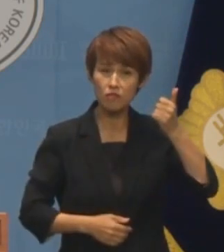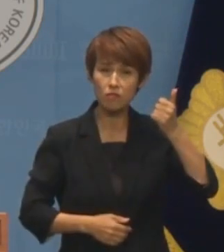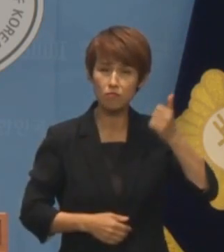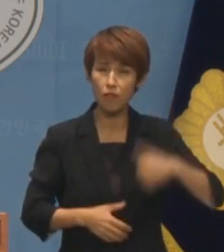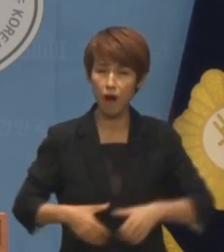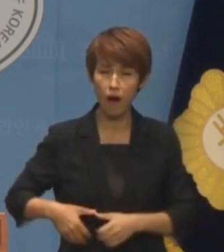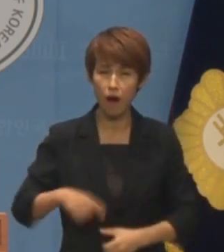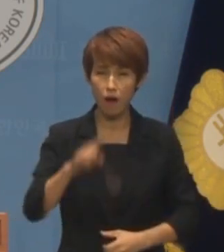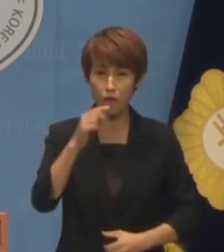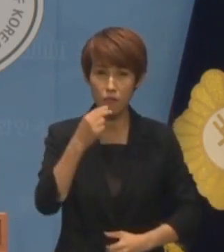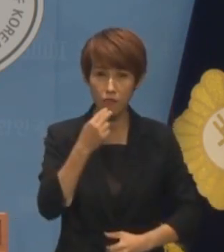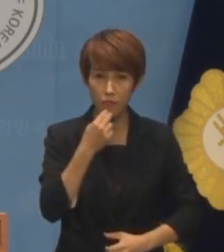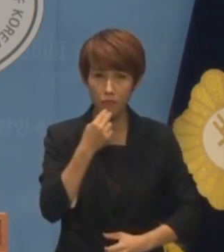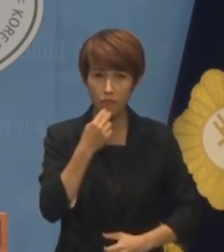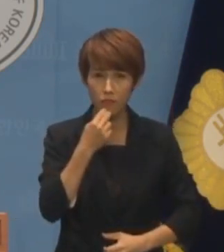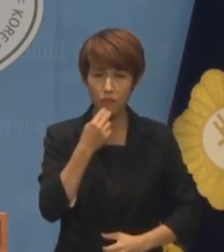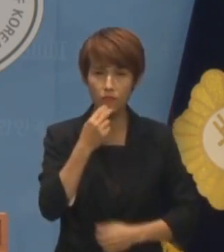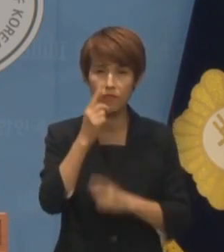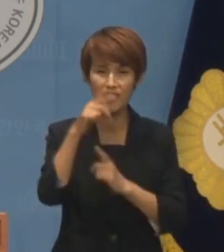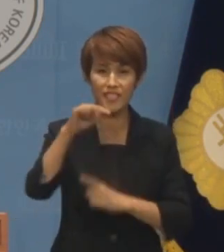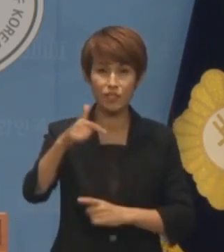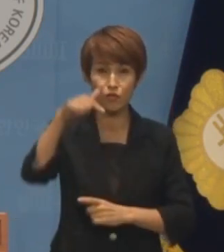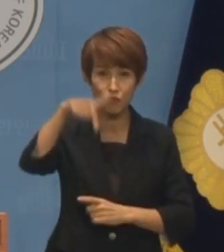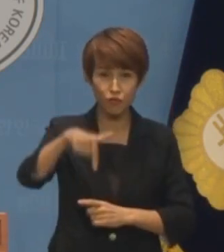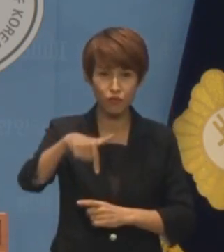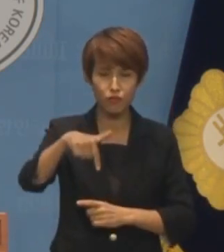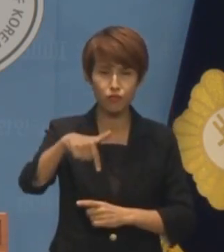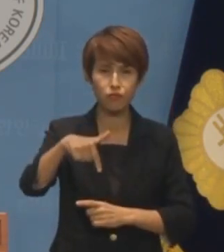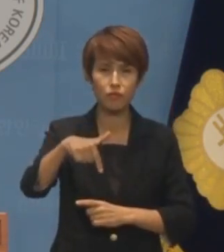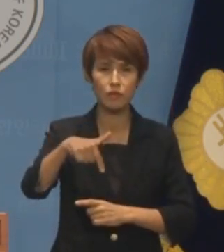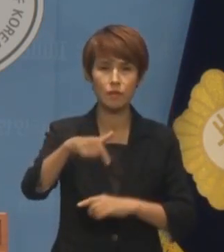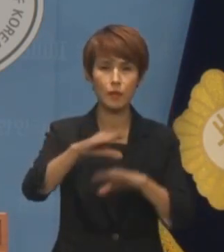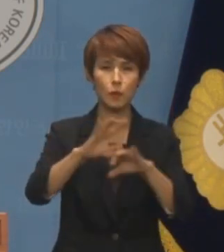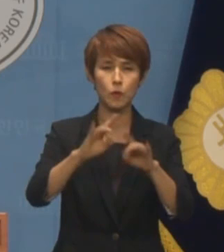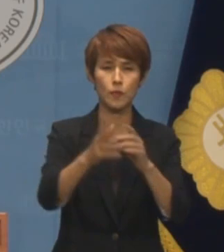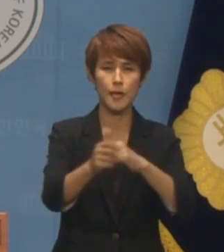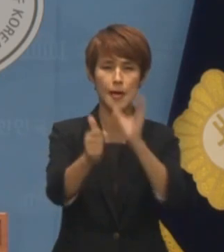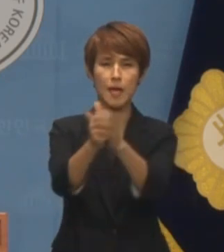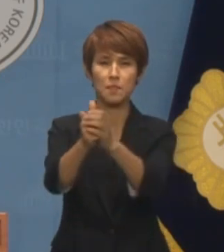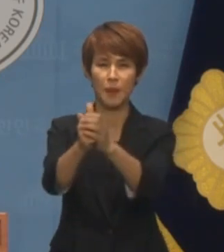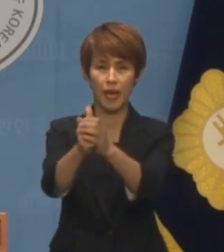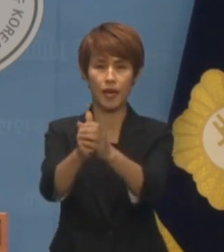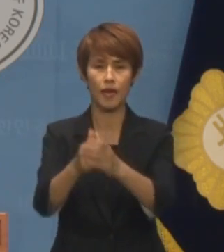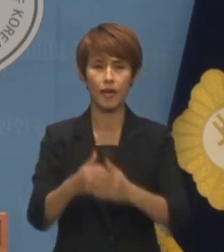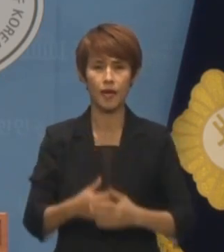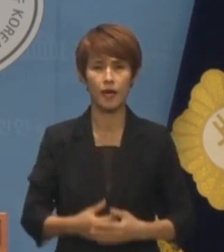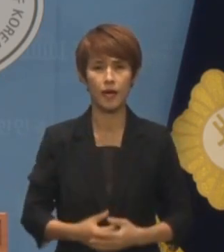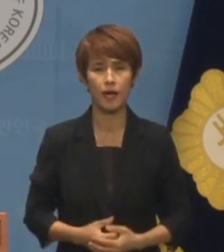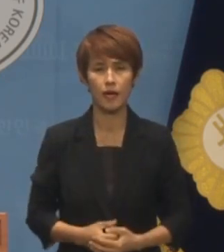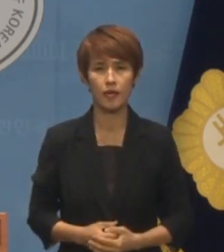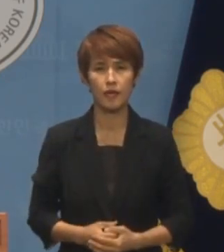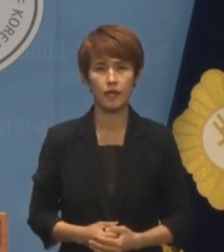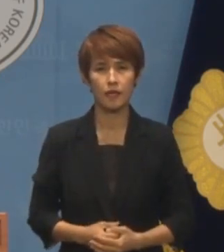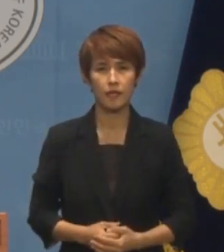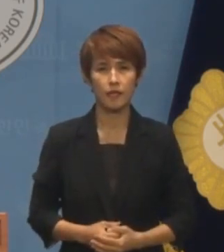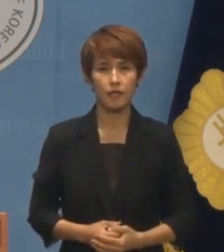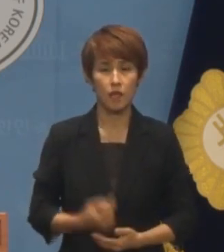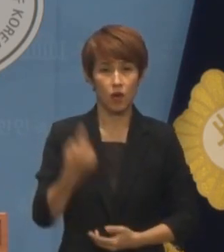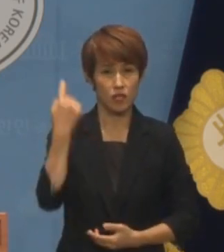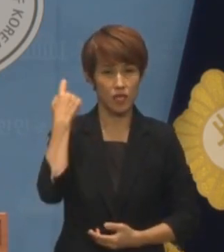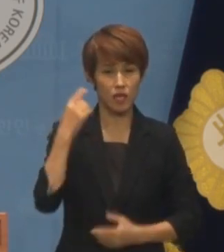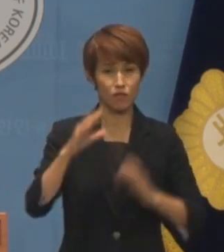망설임도 없이 이진숙 씨에게 서둘러 임명장을 줍니다 어제